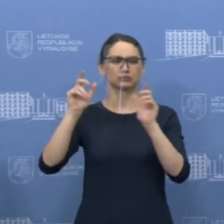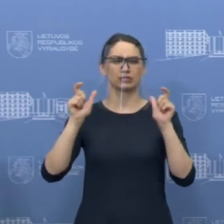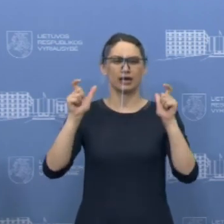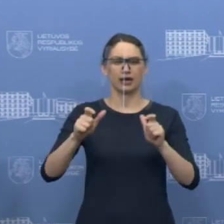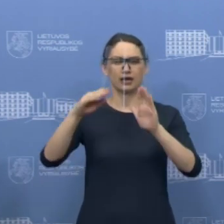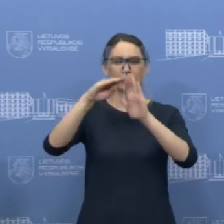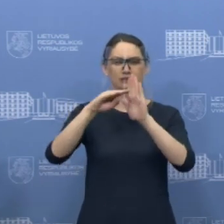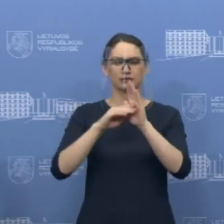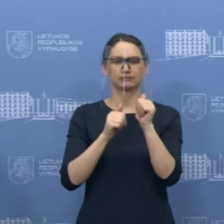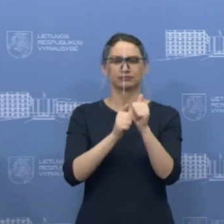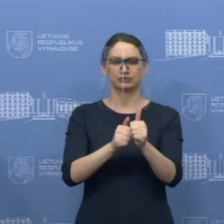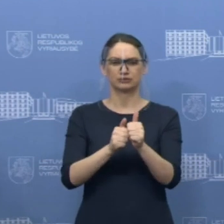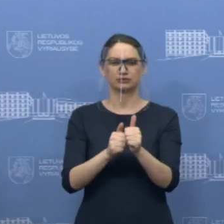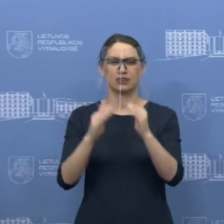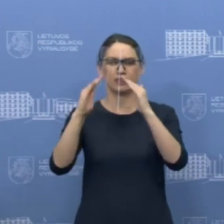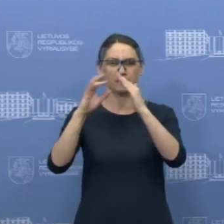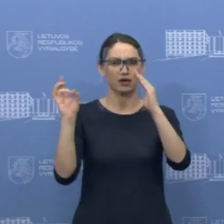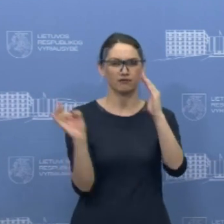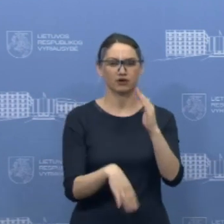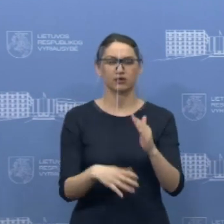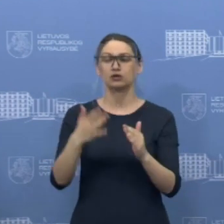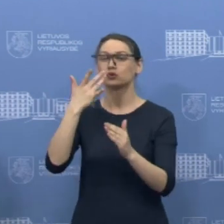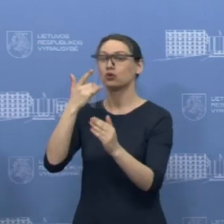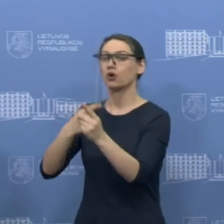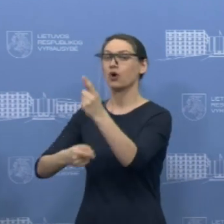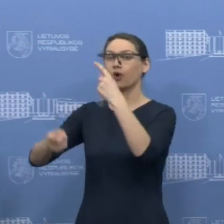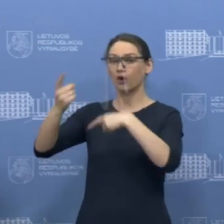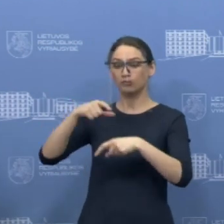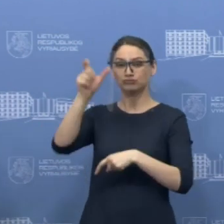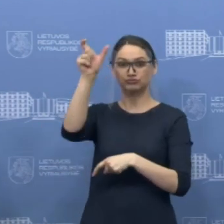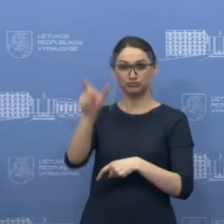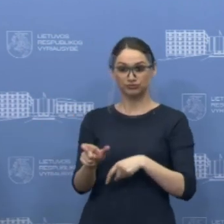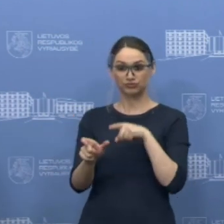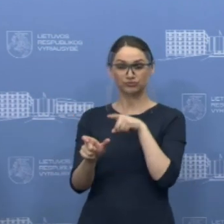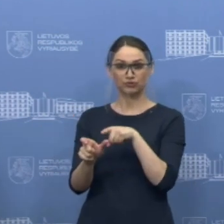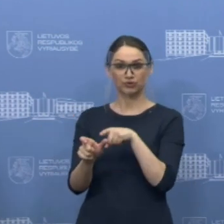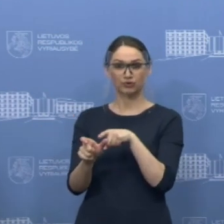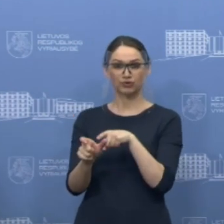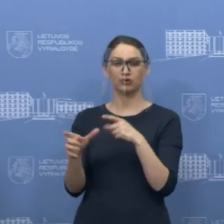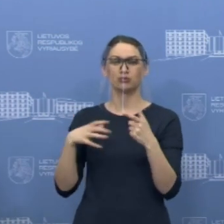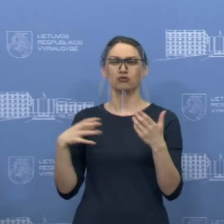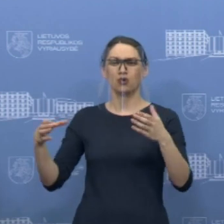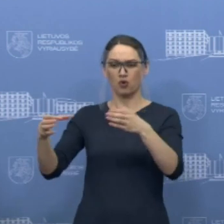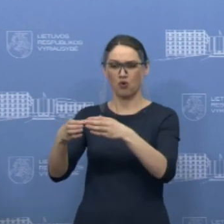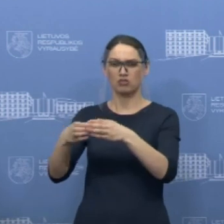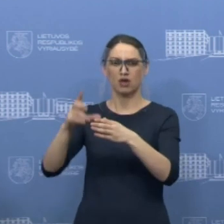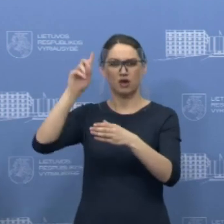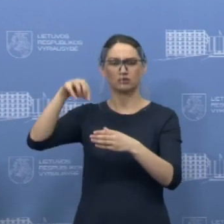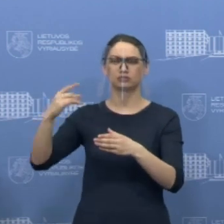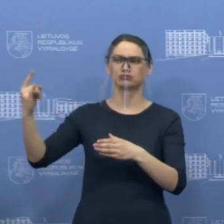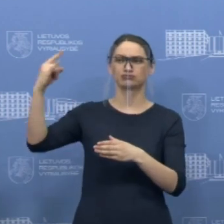grįždami į šustenio turėjo kontaktą grupėje, kelėse,